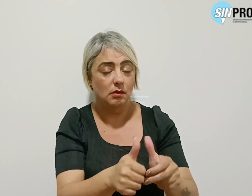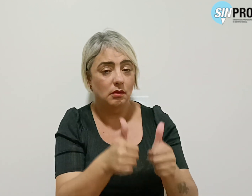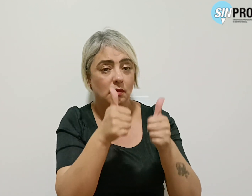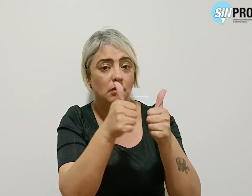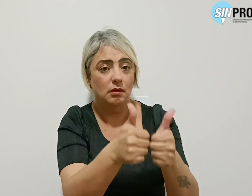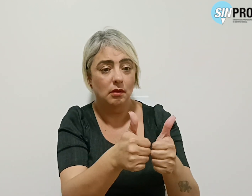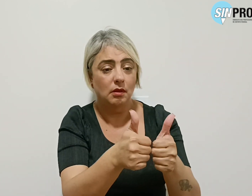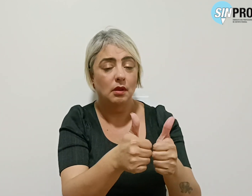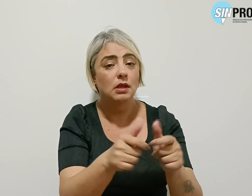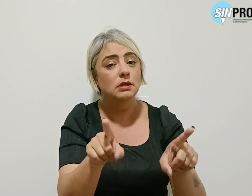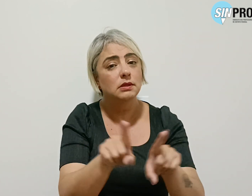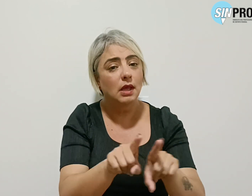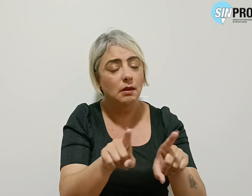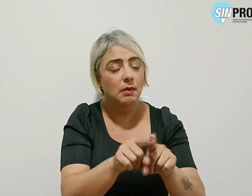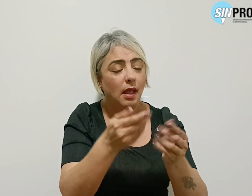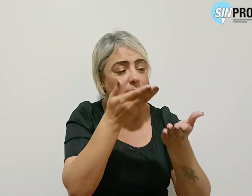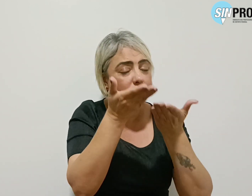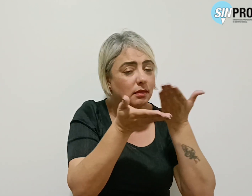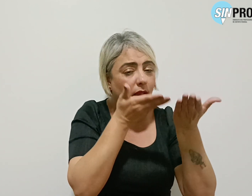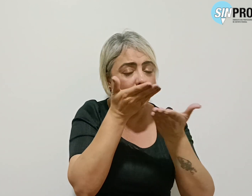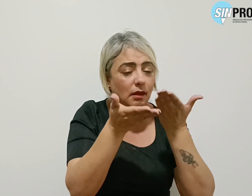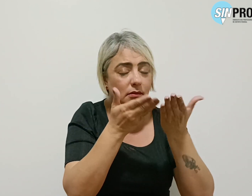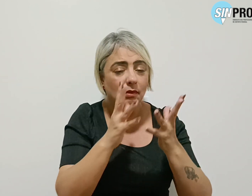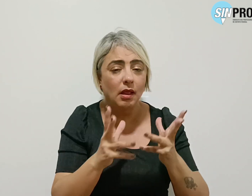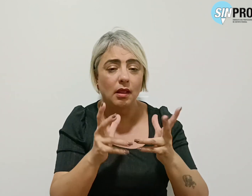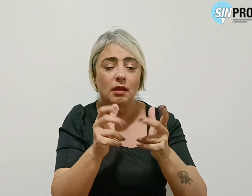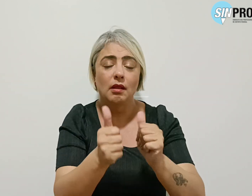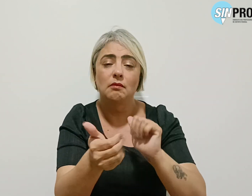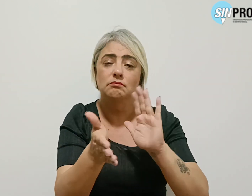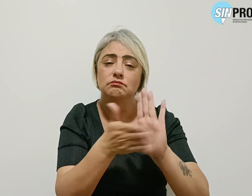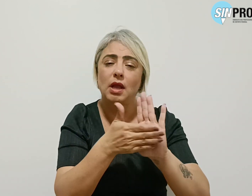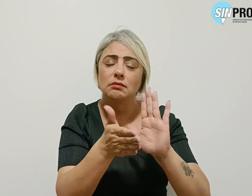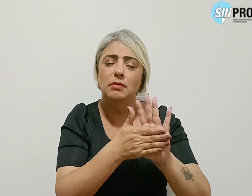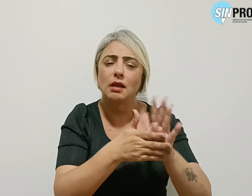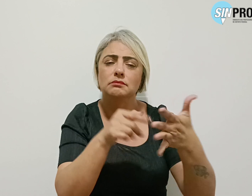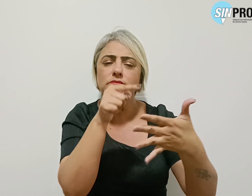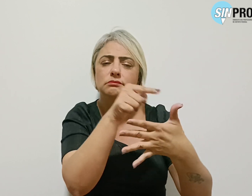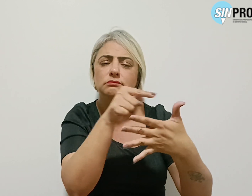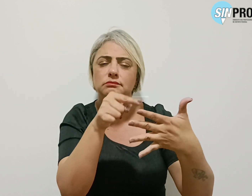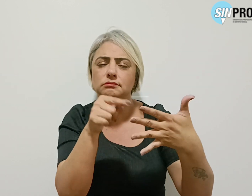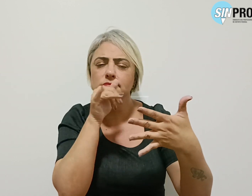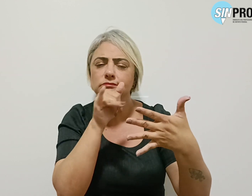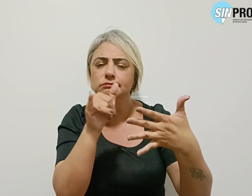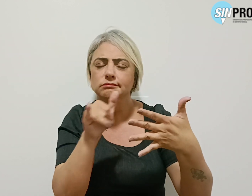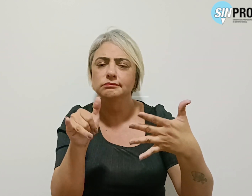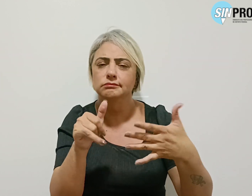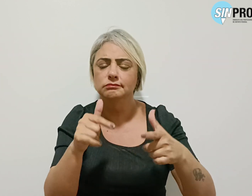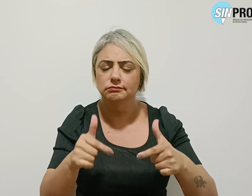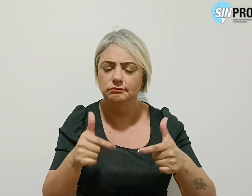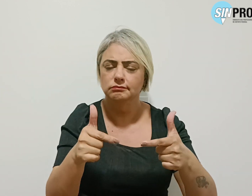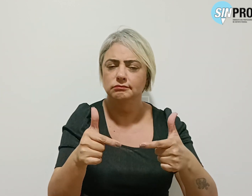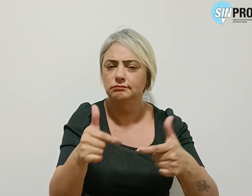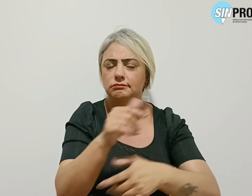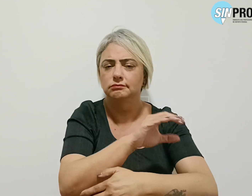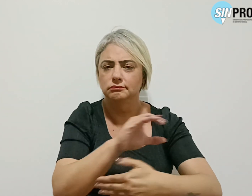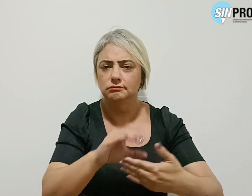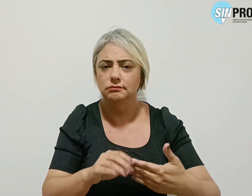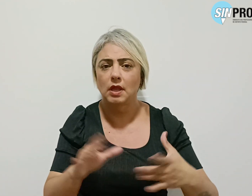além do atendimento de toda a pauta de reivindicação da categoria. Unidade